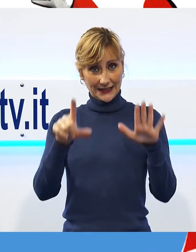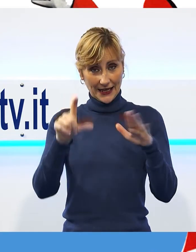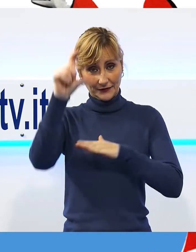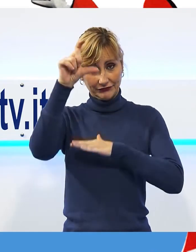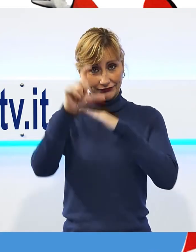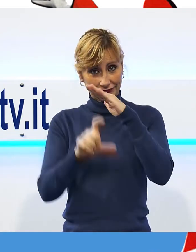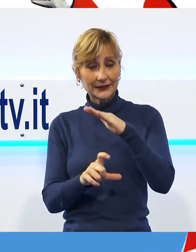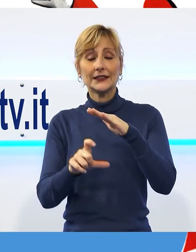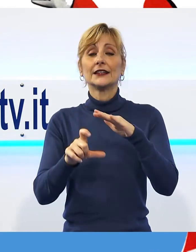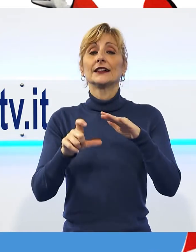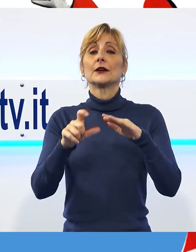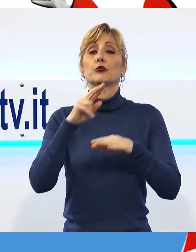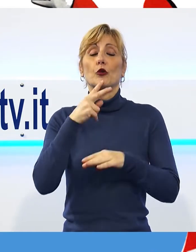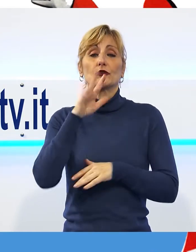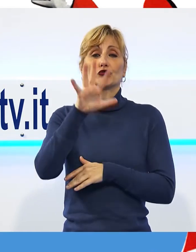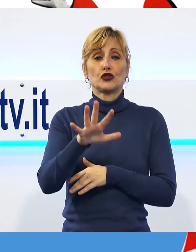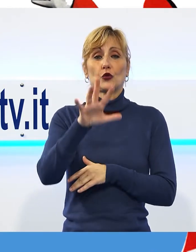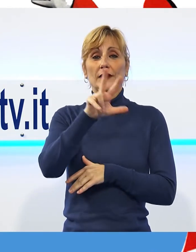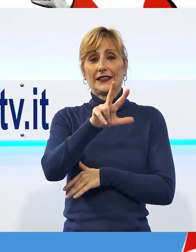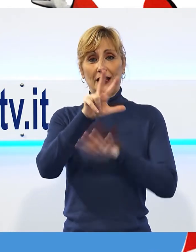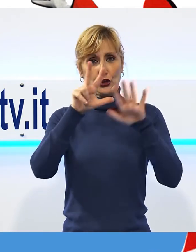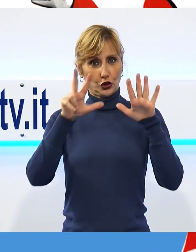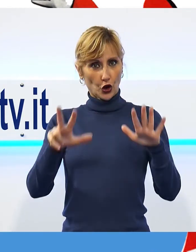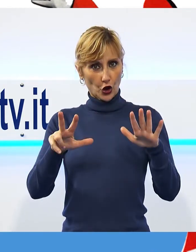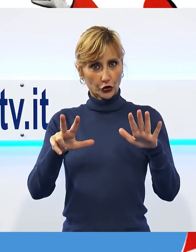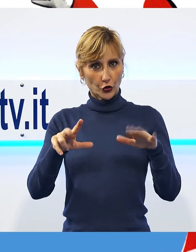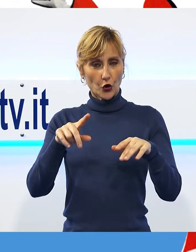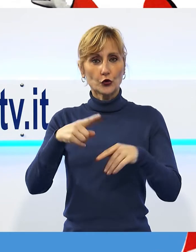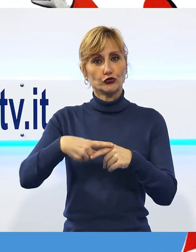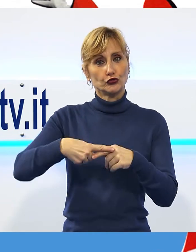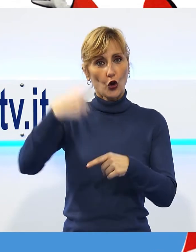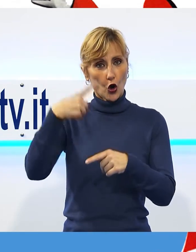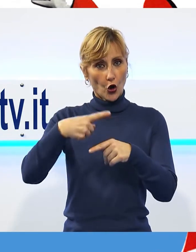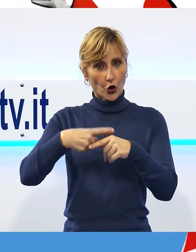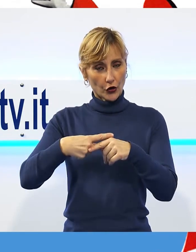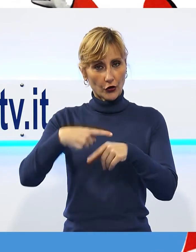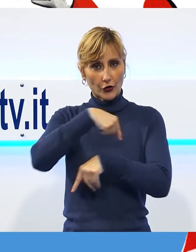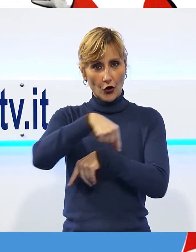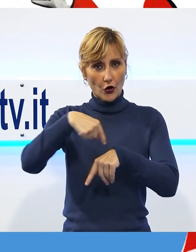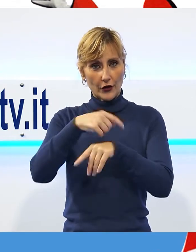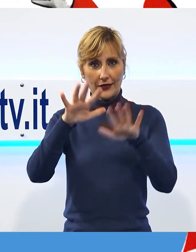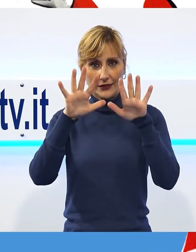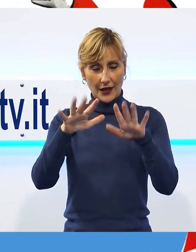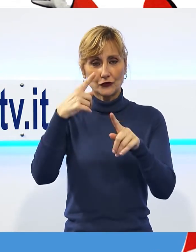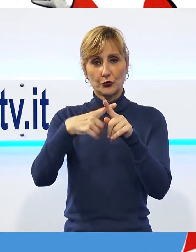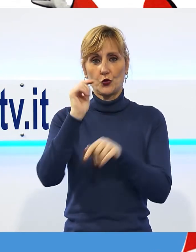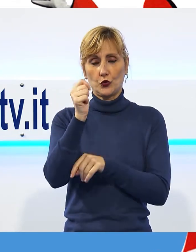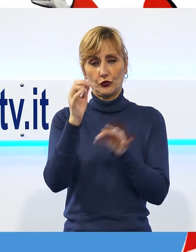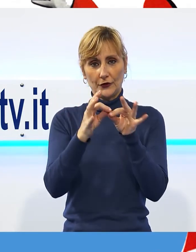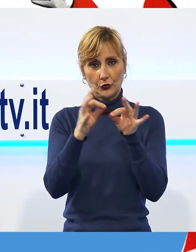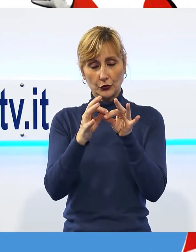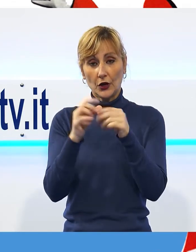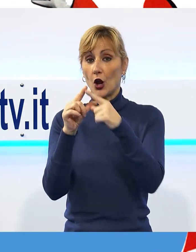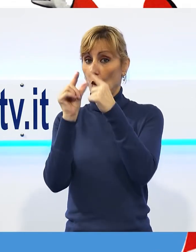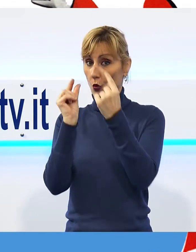tramonta alle 17.38, durata del giorno 10 ore e 11 minuti. La